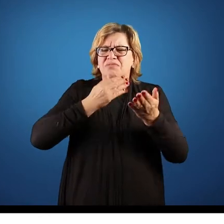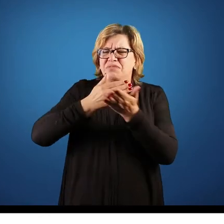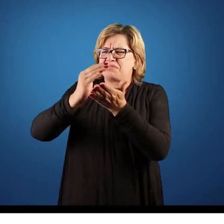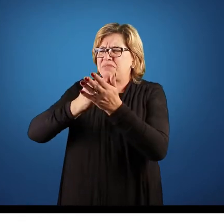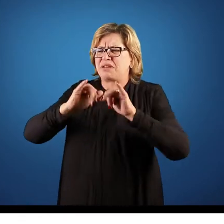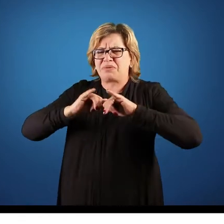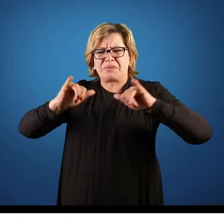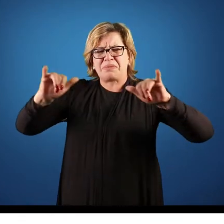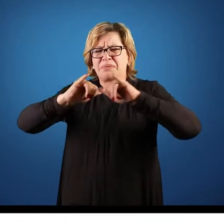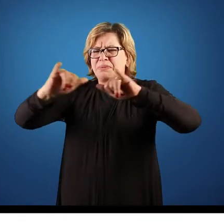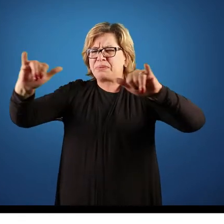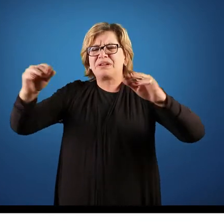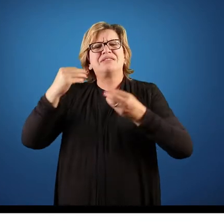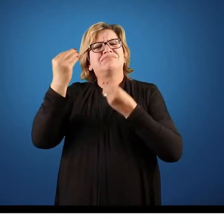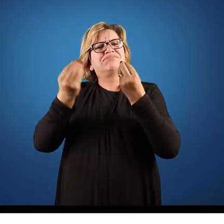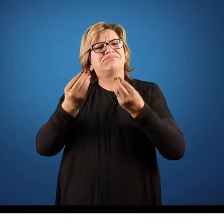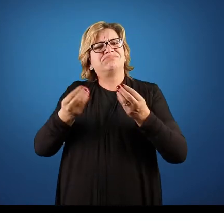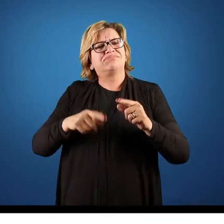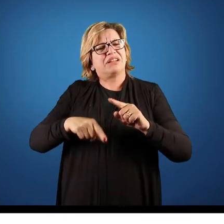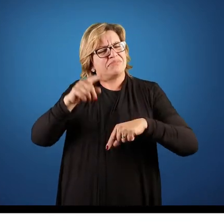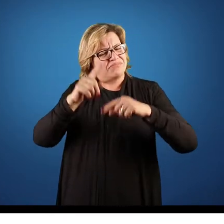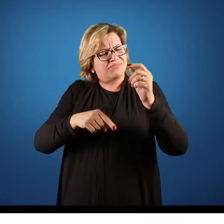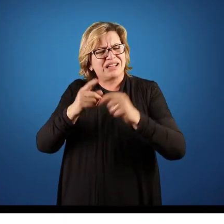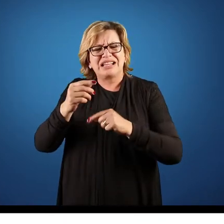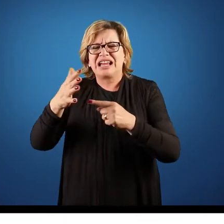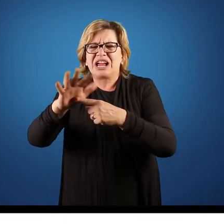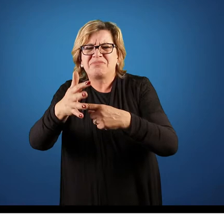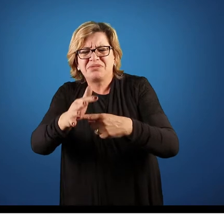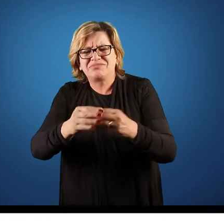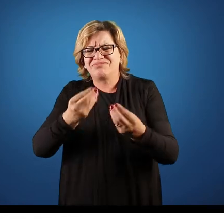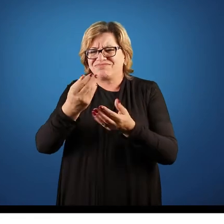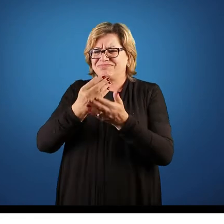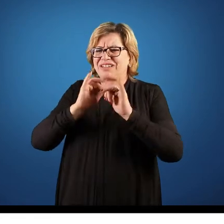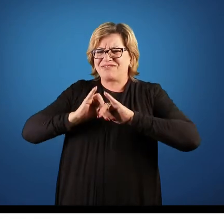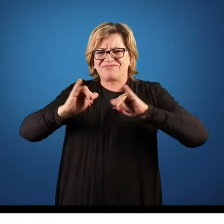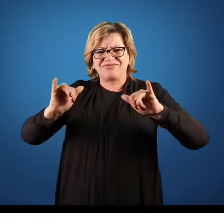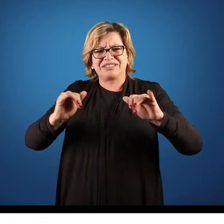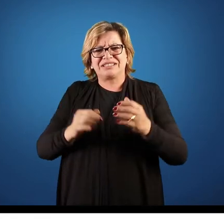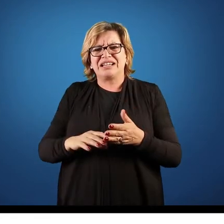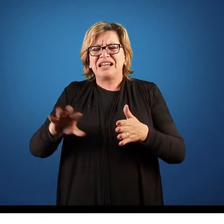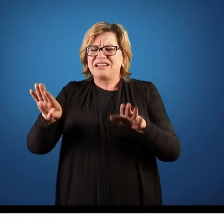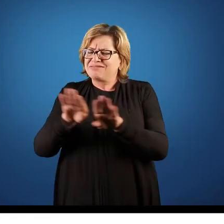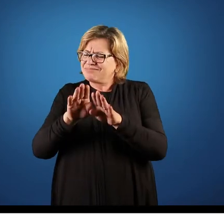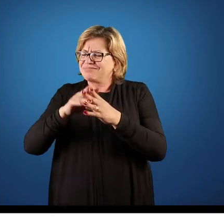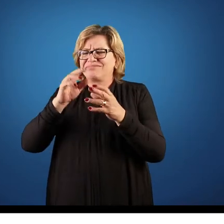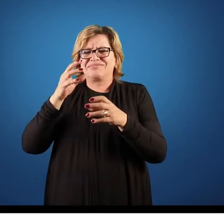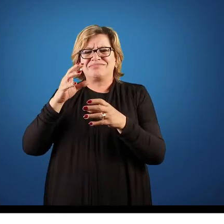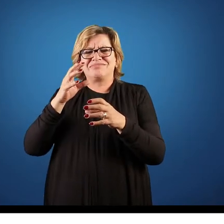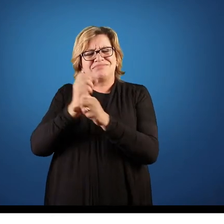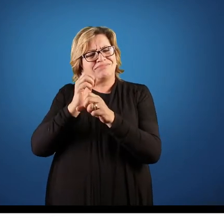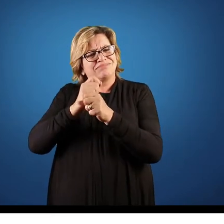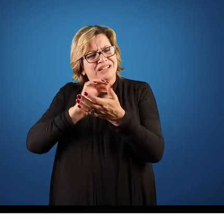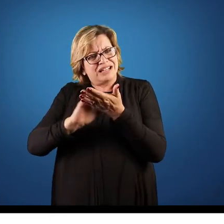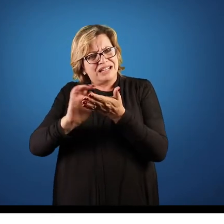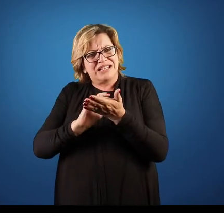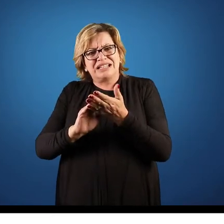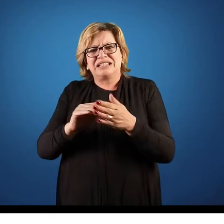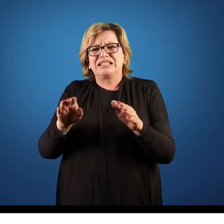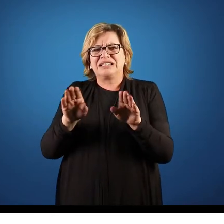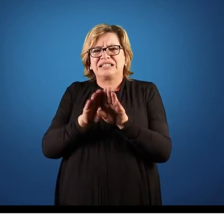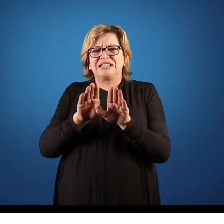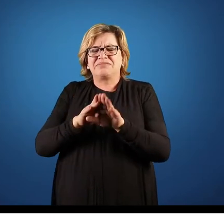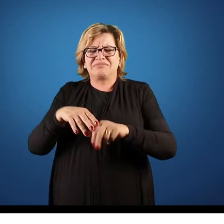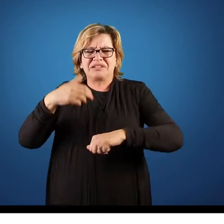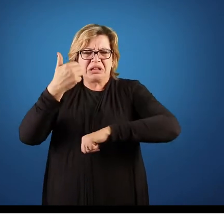produção, para a parte de entrega, né, para a parte, né, de separação de mercadoria, para a parte contábil da minha organização, né, para até mesmo, né,